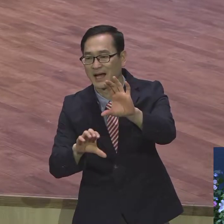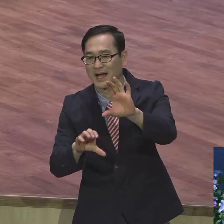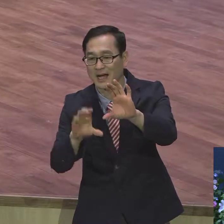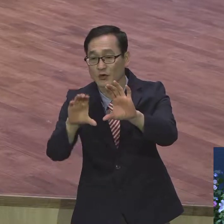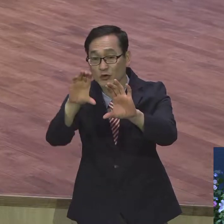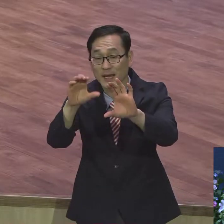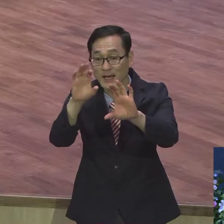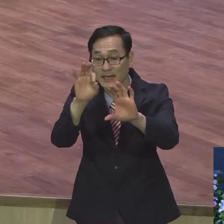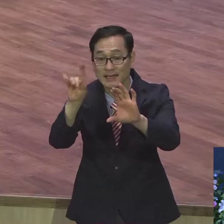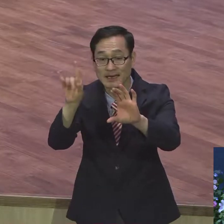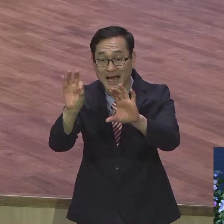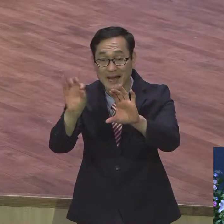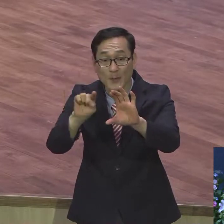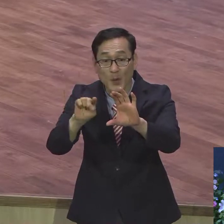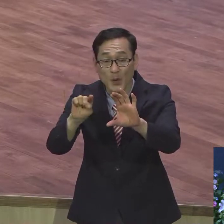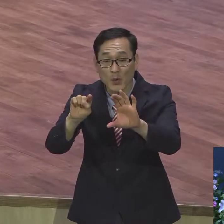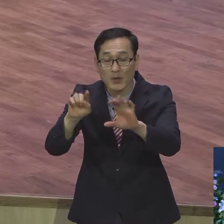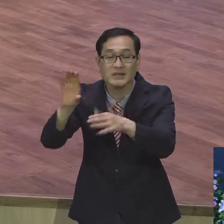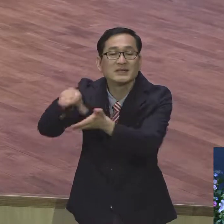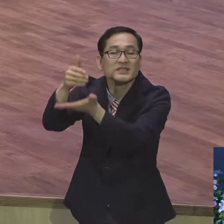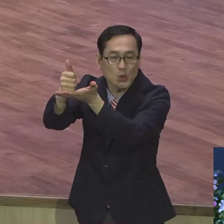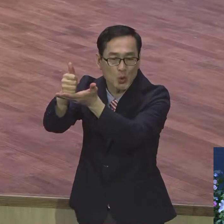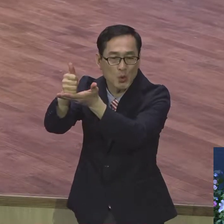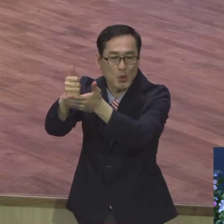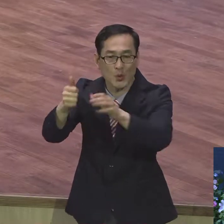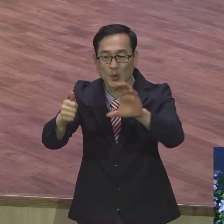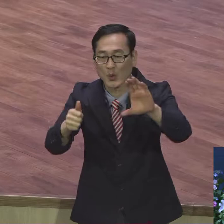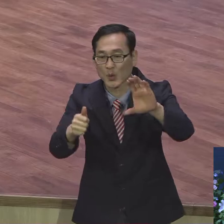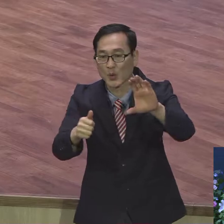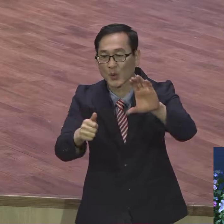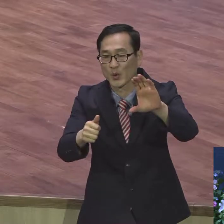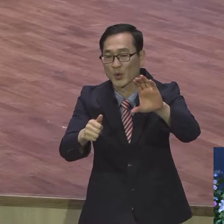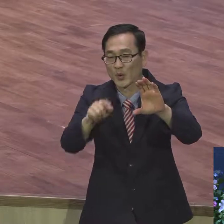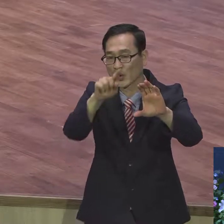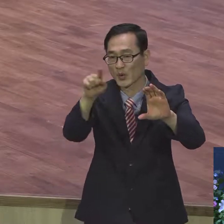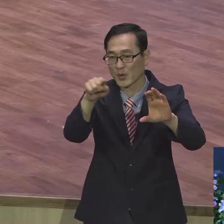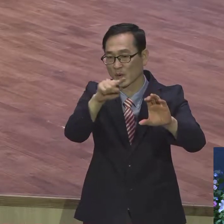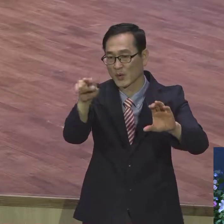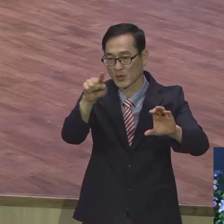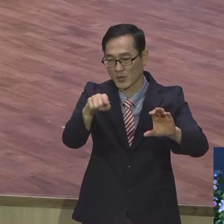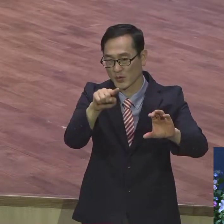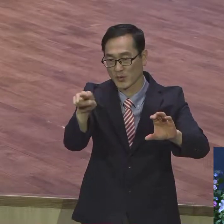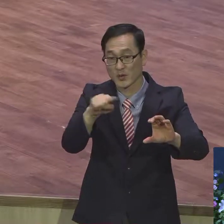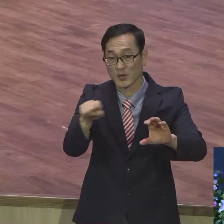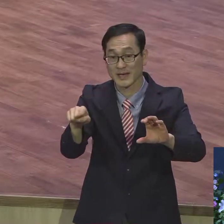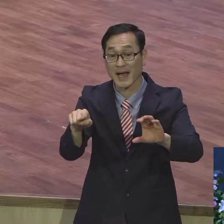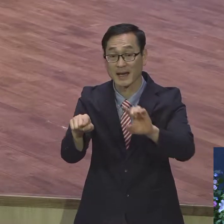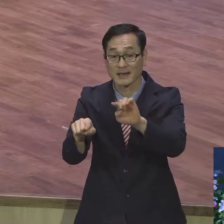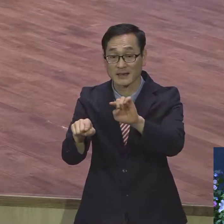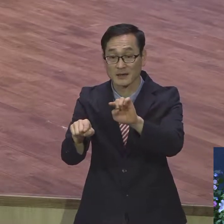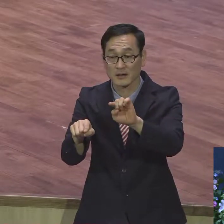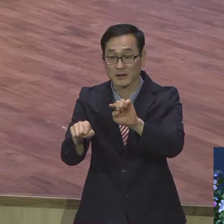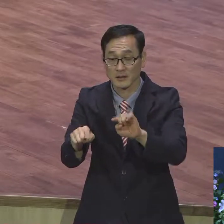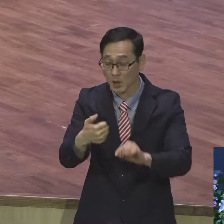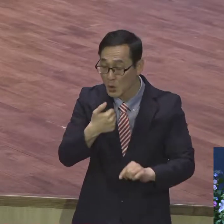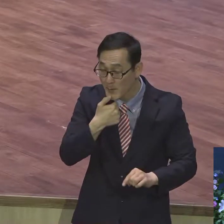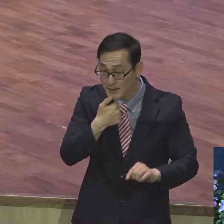양은 그리스도를 말합니다. 예수님이 양이에요. 그래서 로마스 5장 9절에 보면